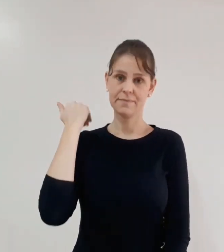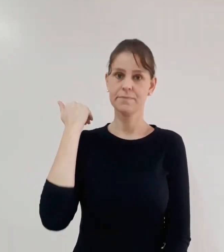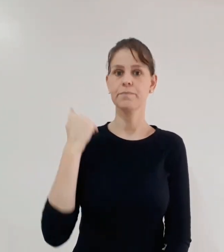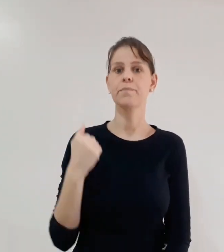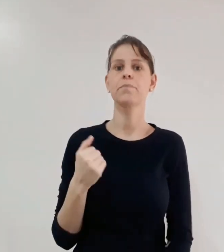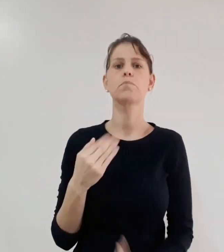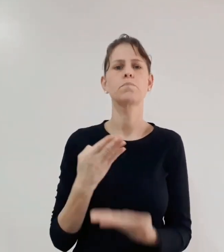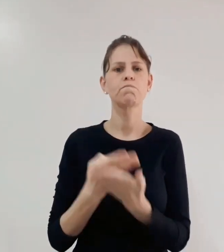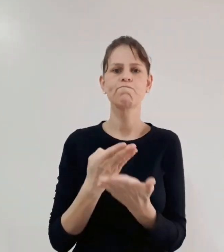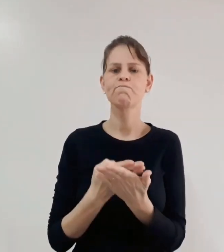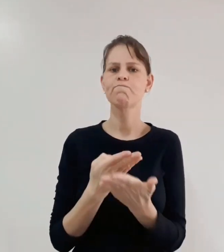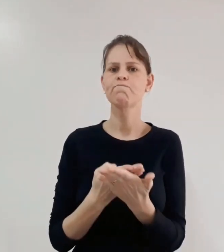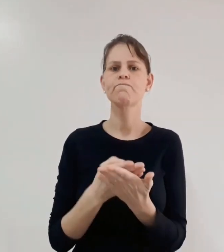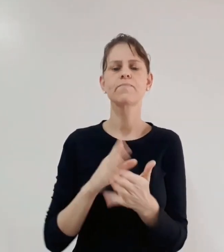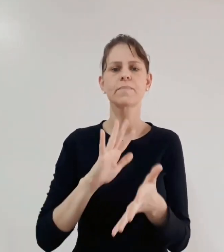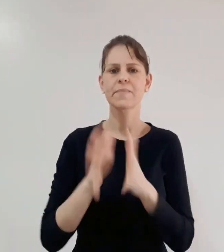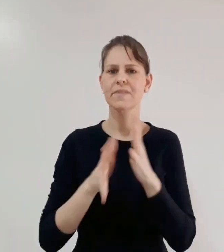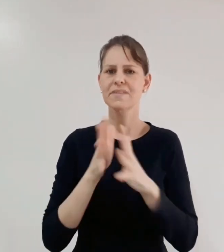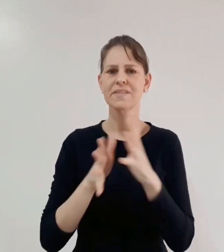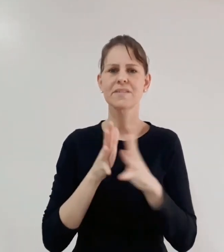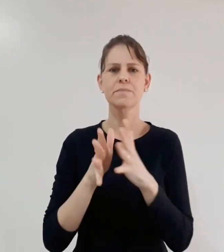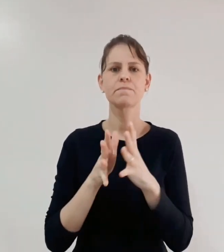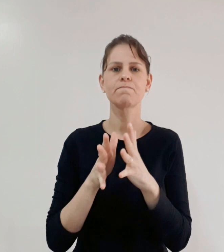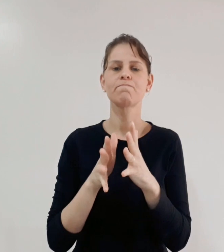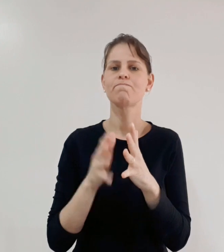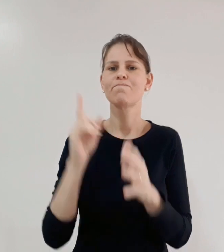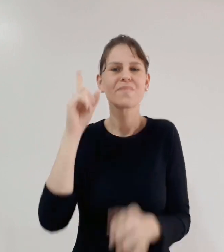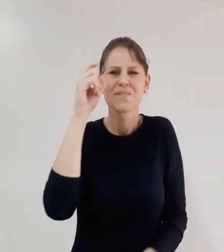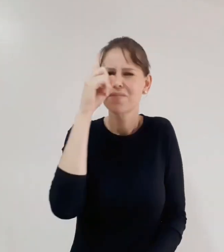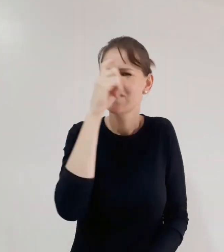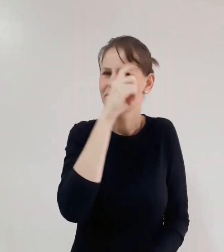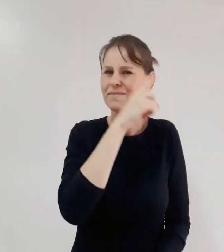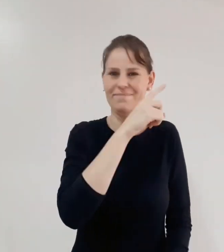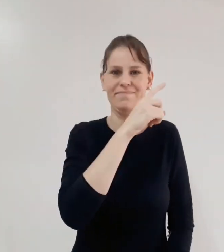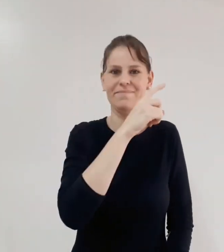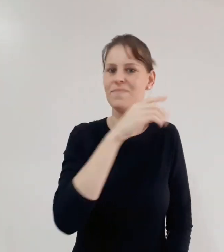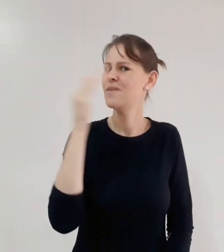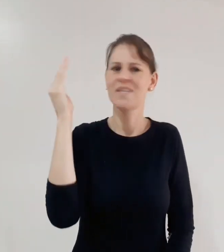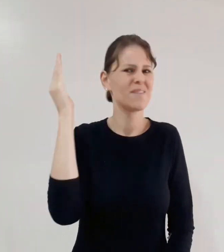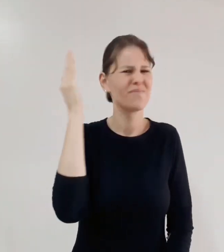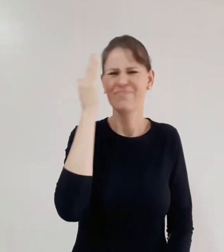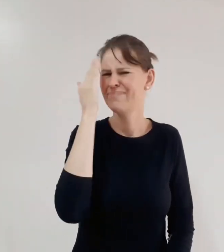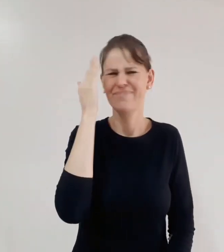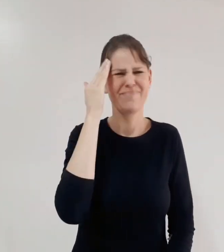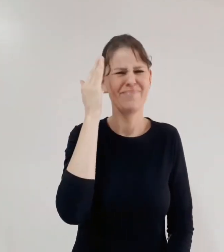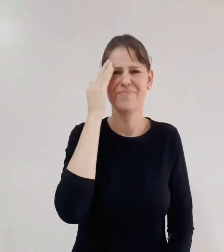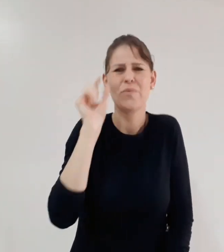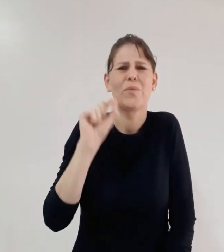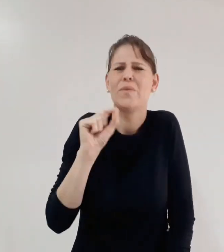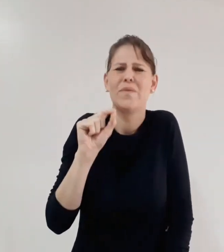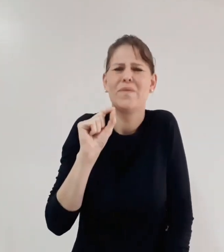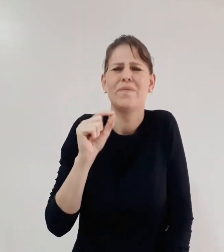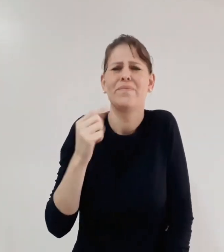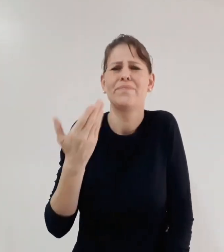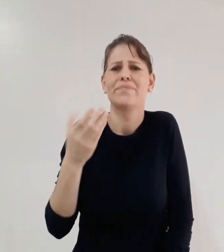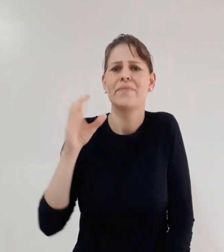e eu não estava conseguindo me desenvolver, não estava conseguindo avançar. E antes, quando eu fazia lá aqueles